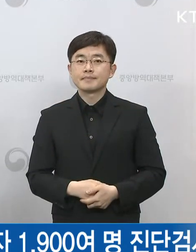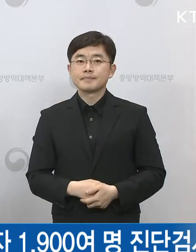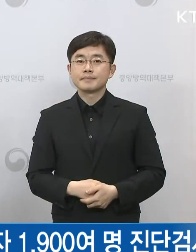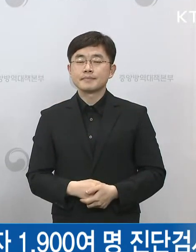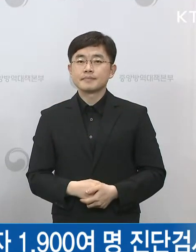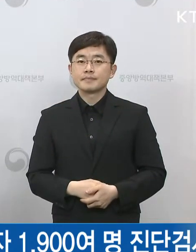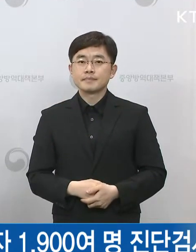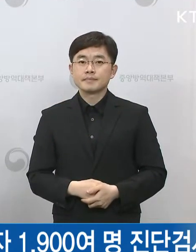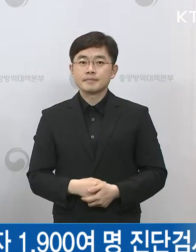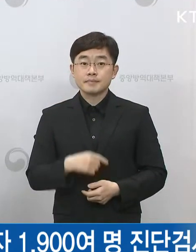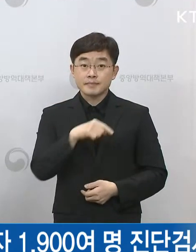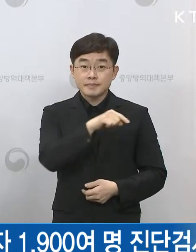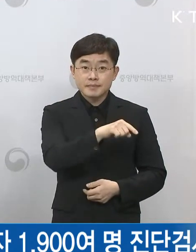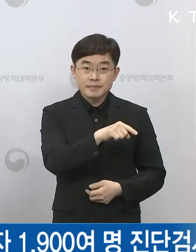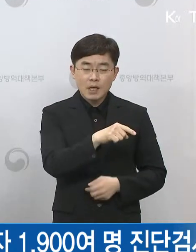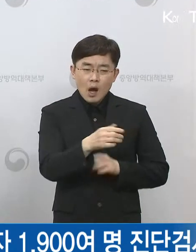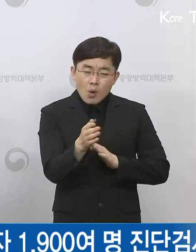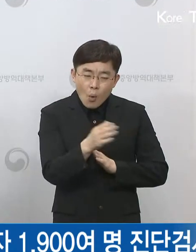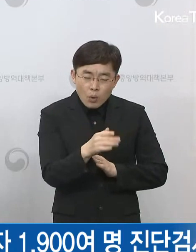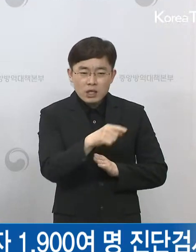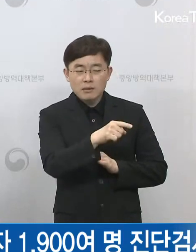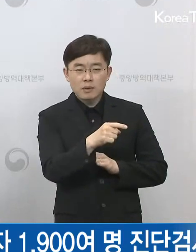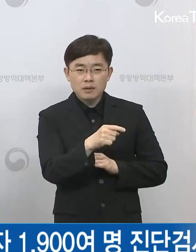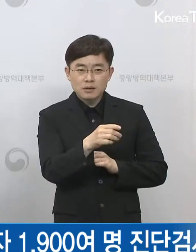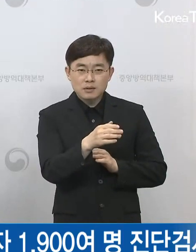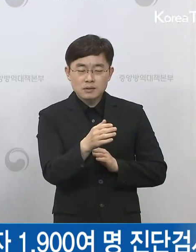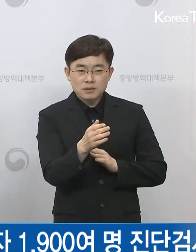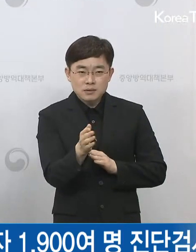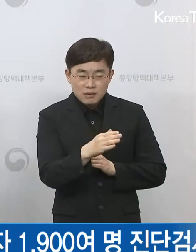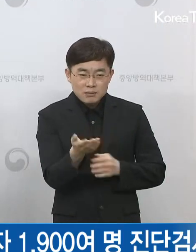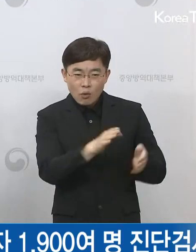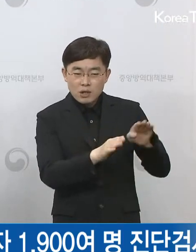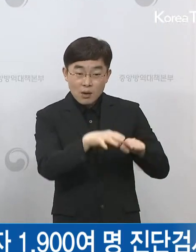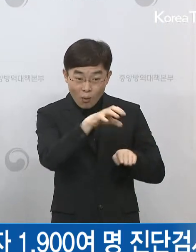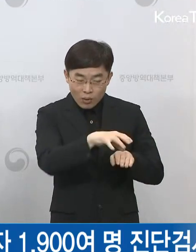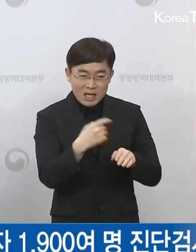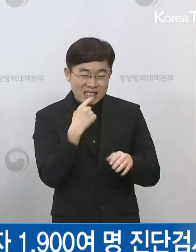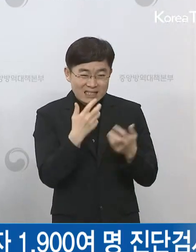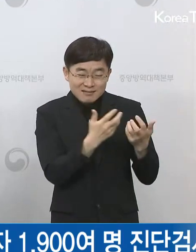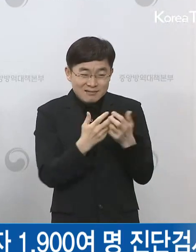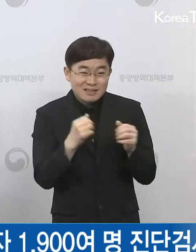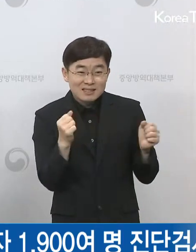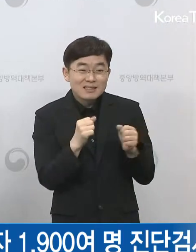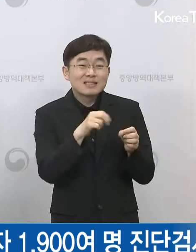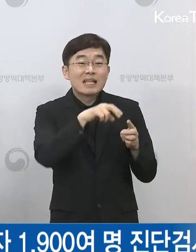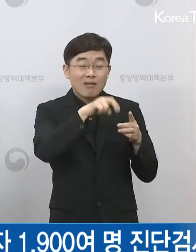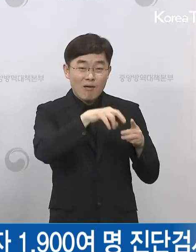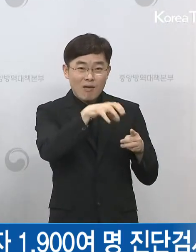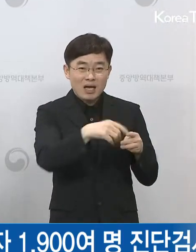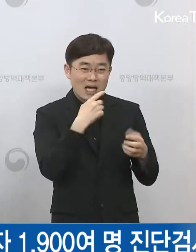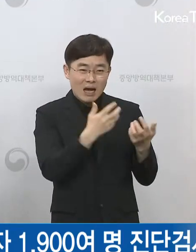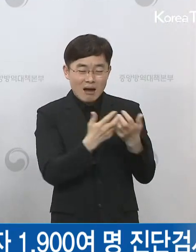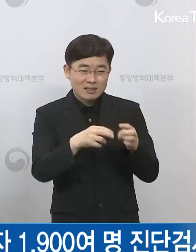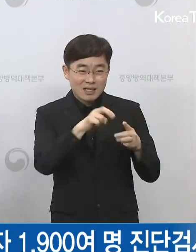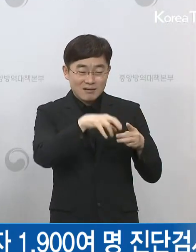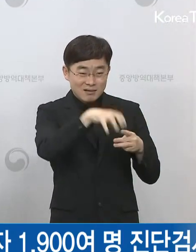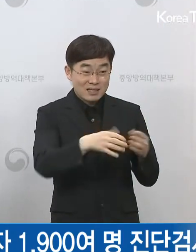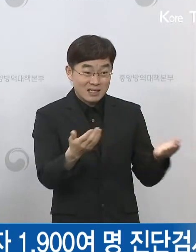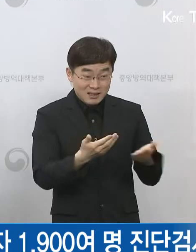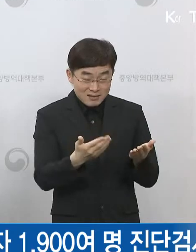신선 방역 수칙을 위반했느냐에 대해서는 좀 더 관리 현황을 좀 조사하고